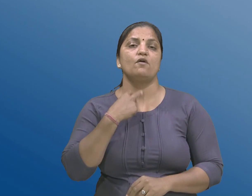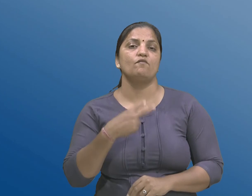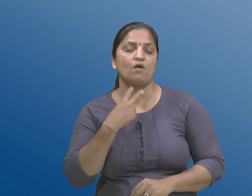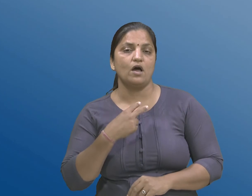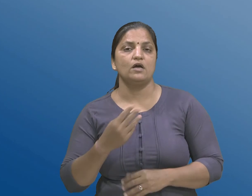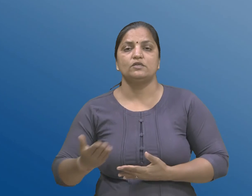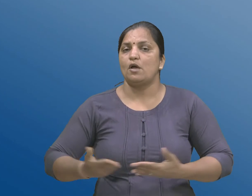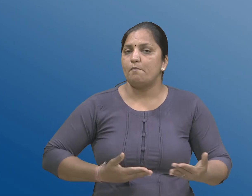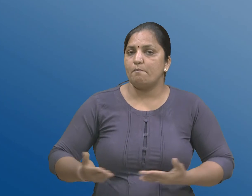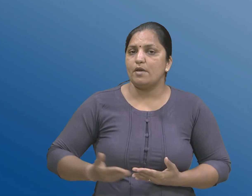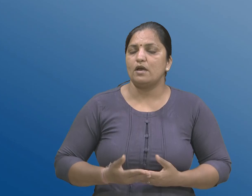वर्तनुक साथे संकलाये छे